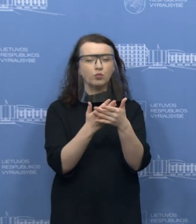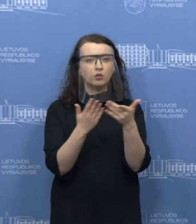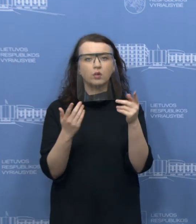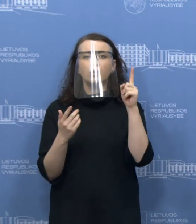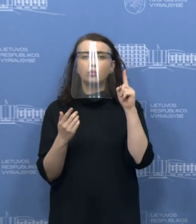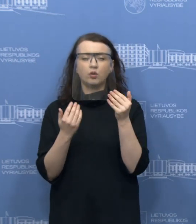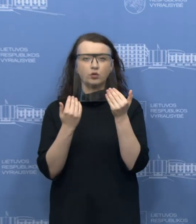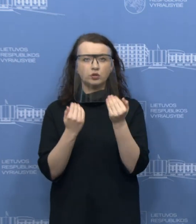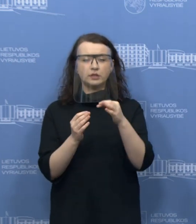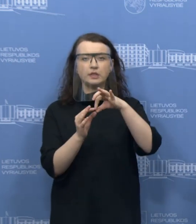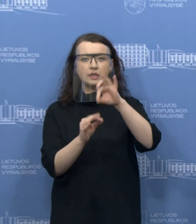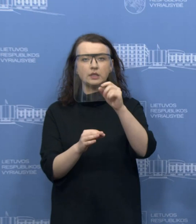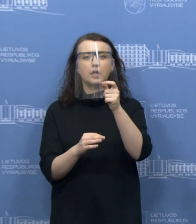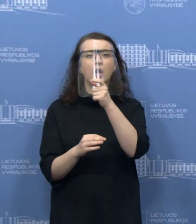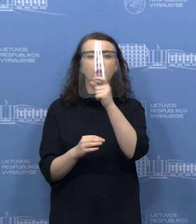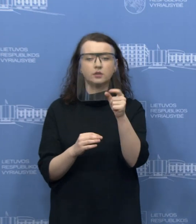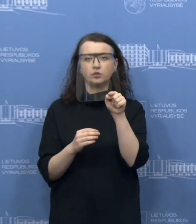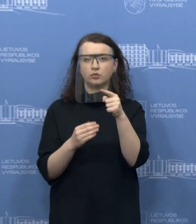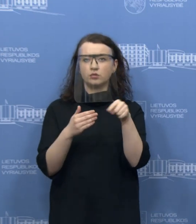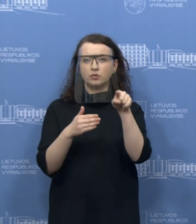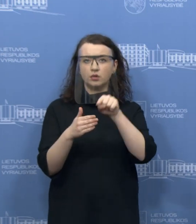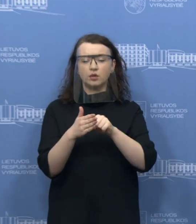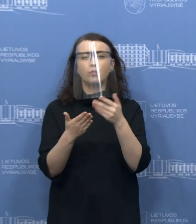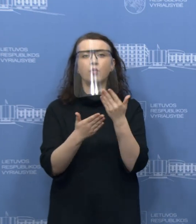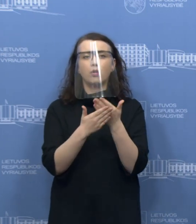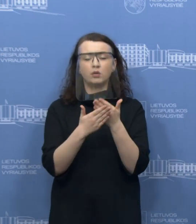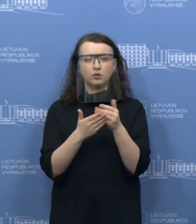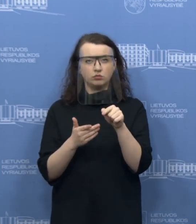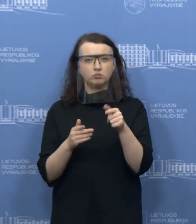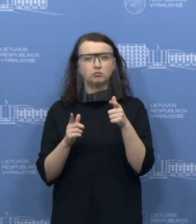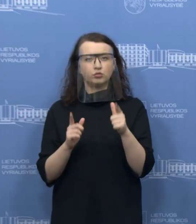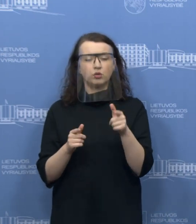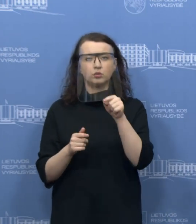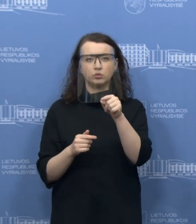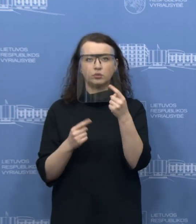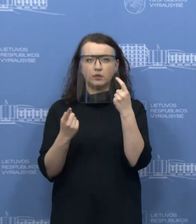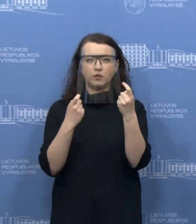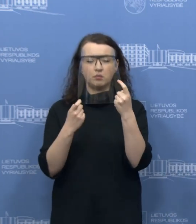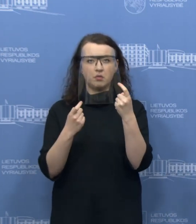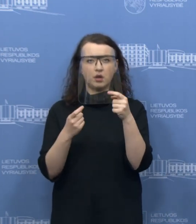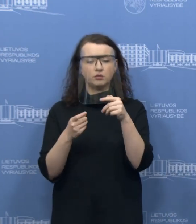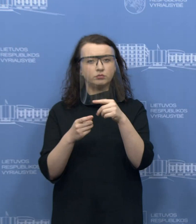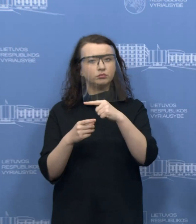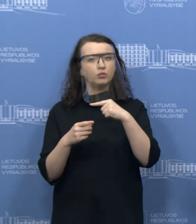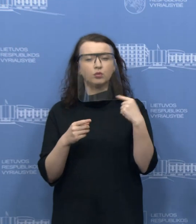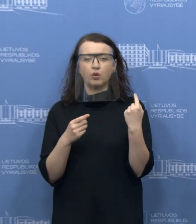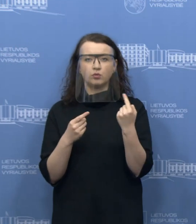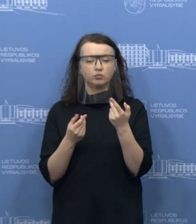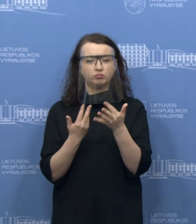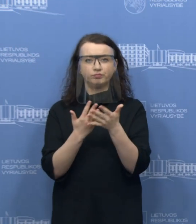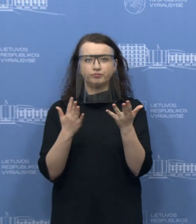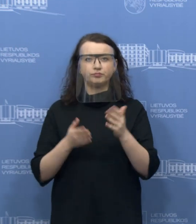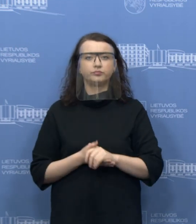tai norime detaliai atsakyti į tos klausimus, nes tikrai šitame informacijos sraute nesudėtinga pasimesti.